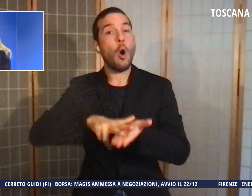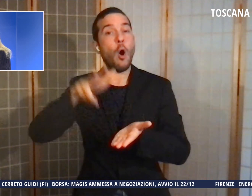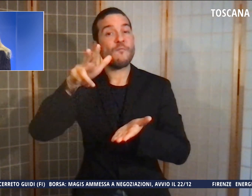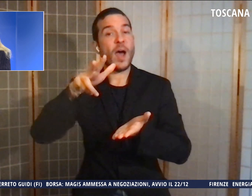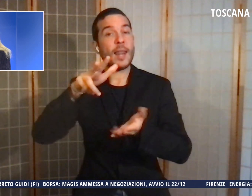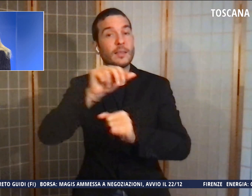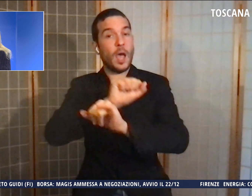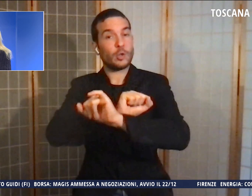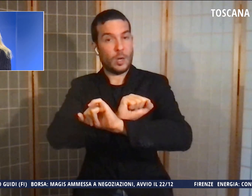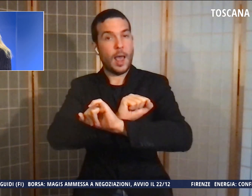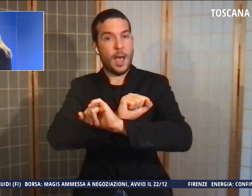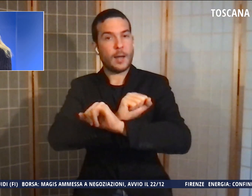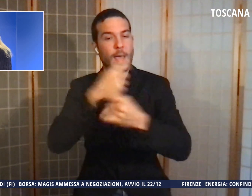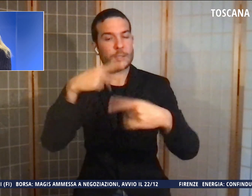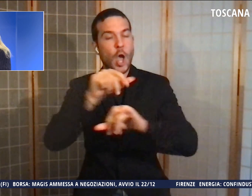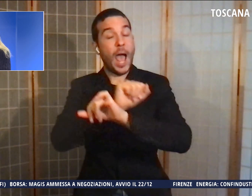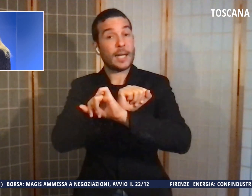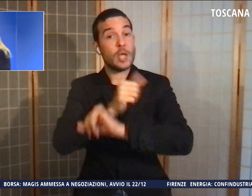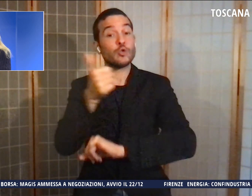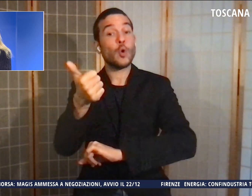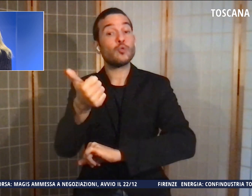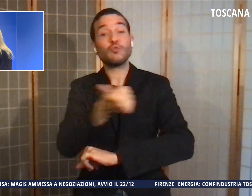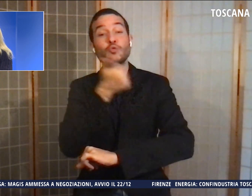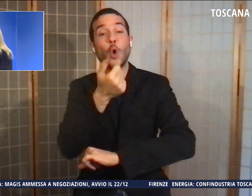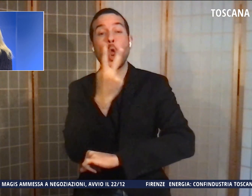disposto il carcere solo per i due uomini.